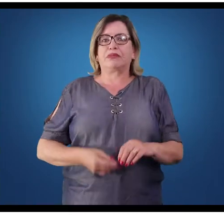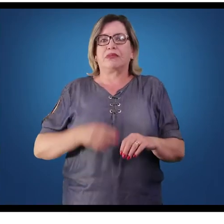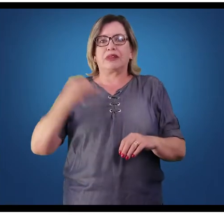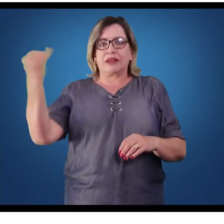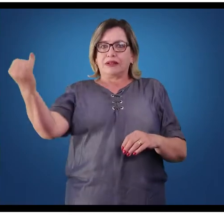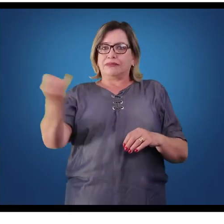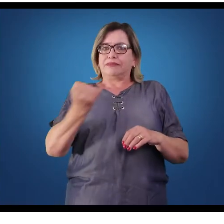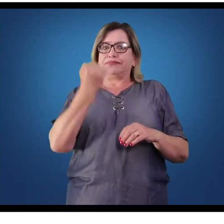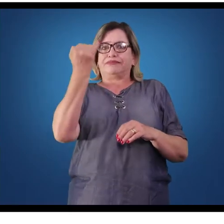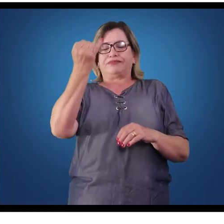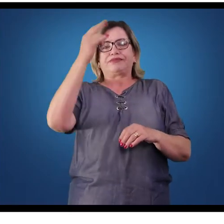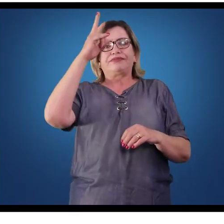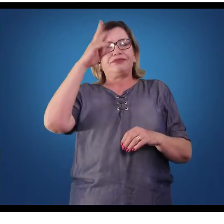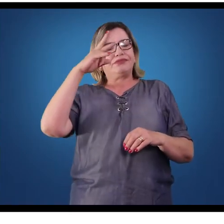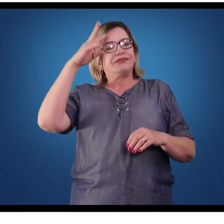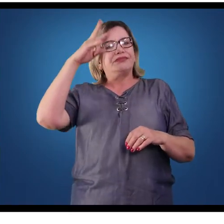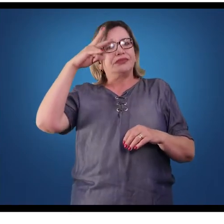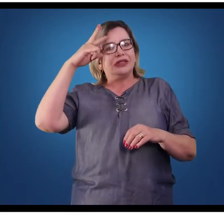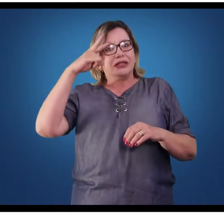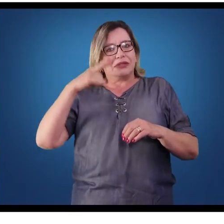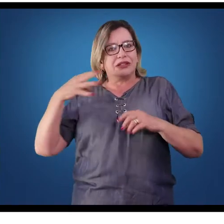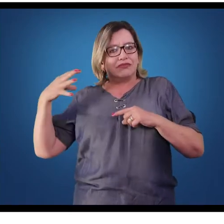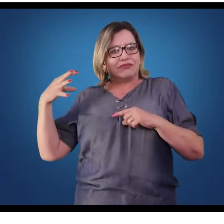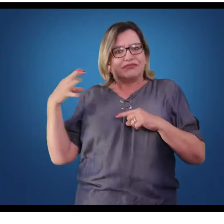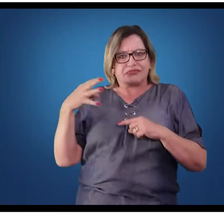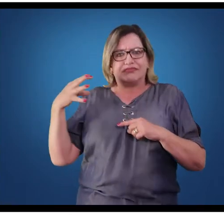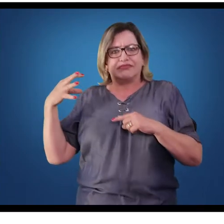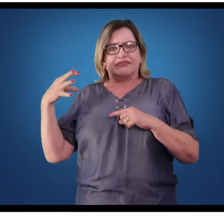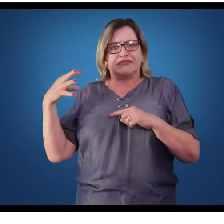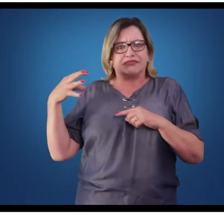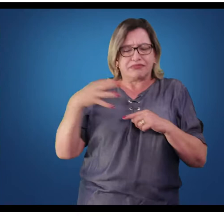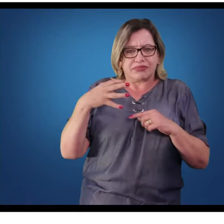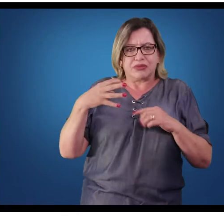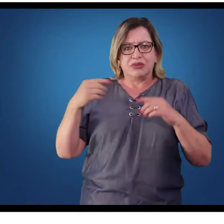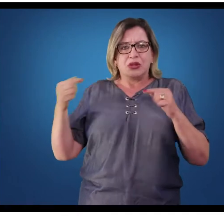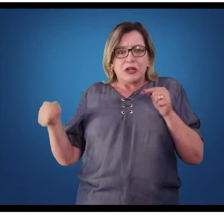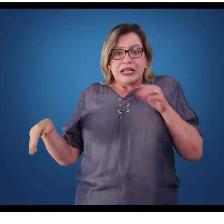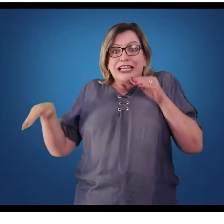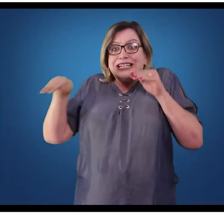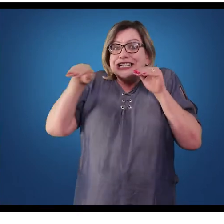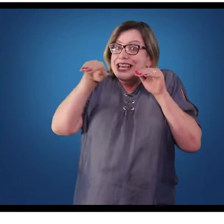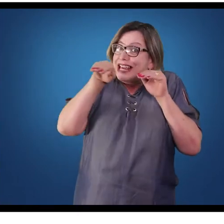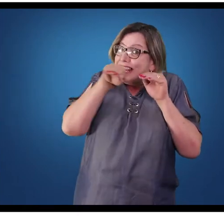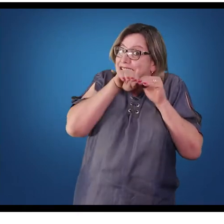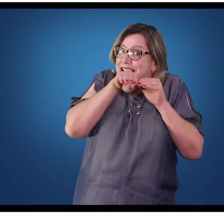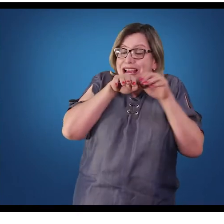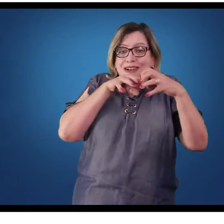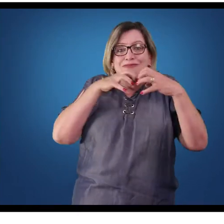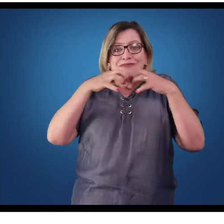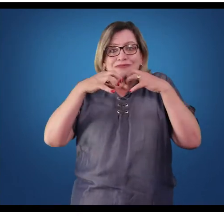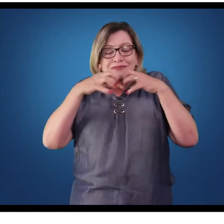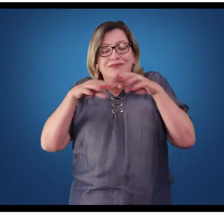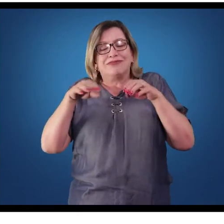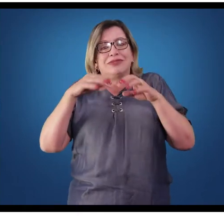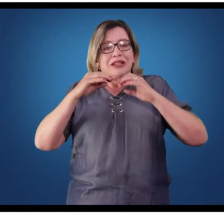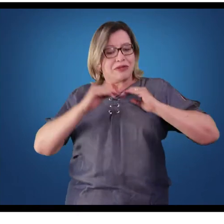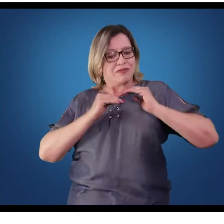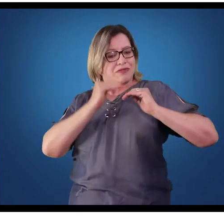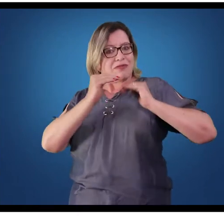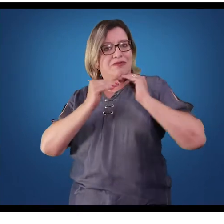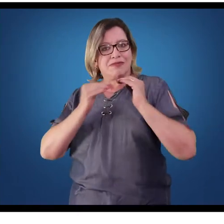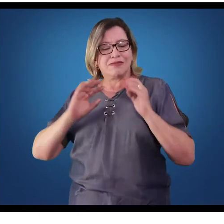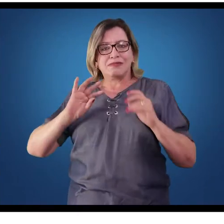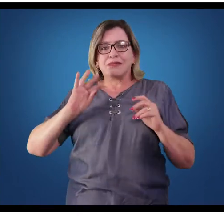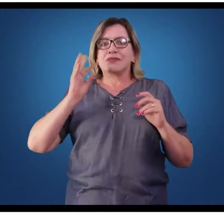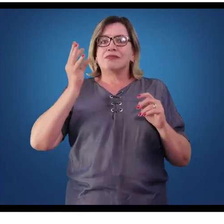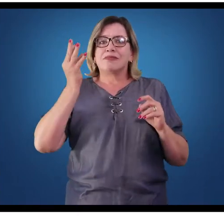Importante lembrar que, para o impulso chegar ao sistema e poder desenvolver, ele passa